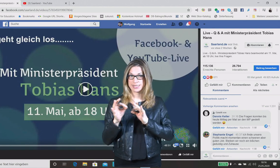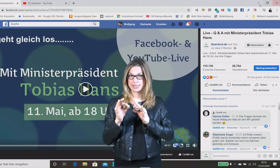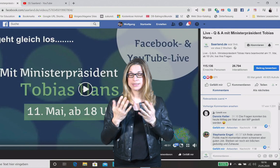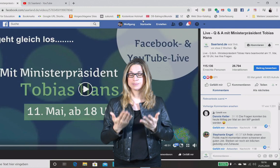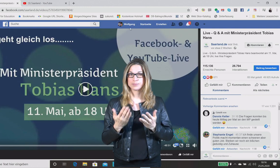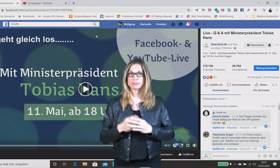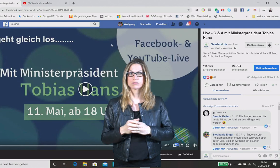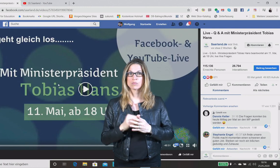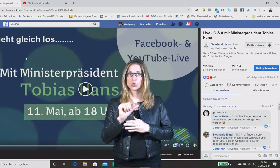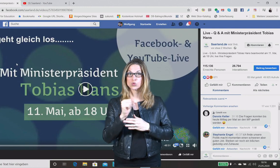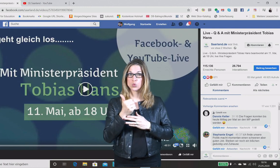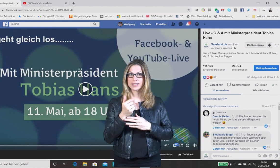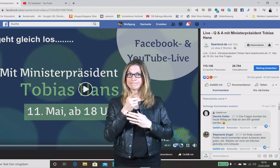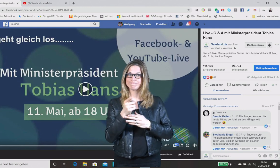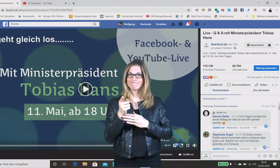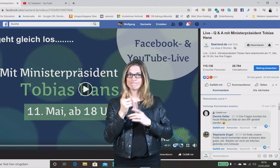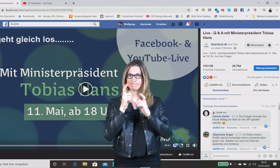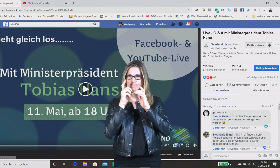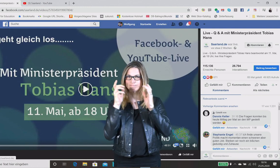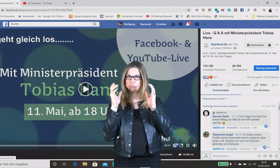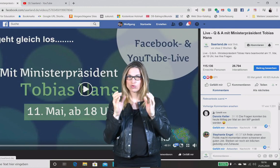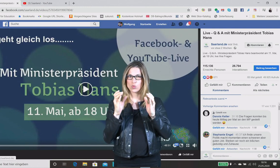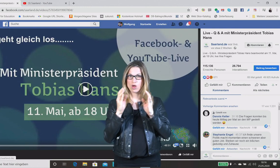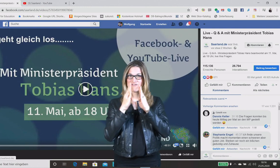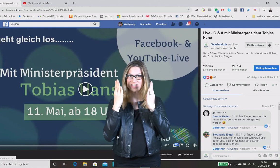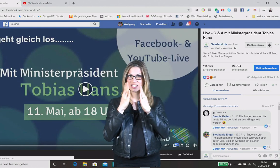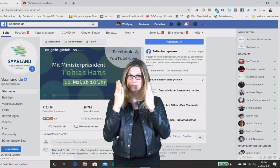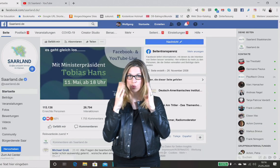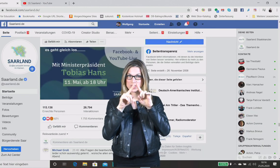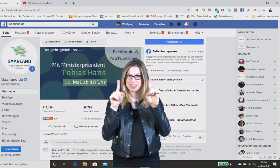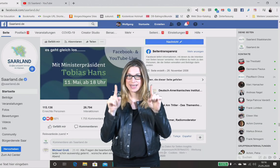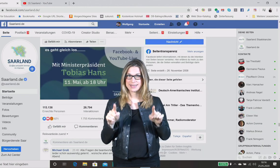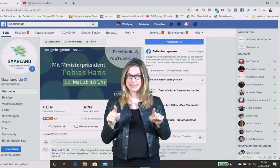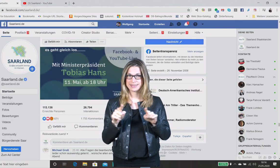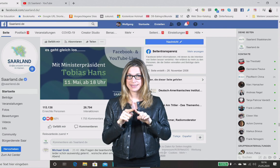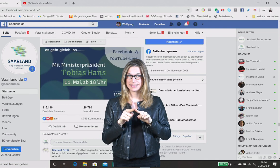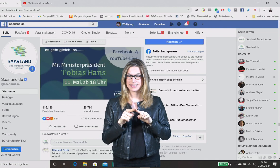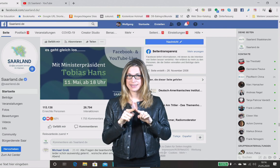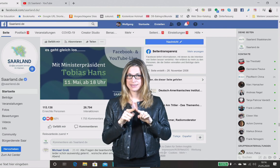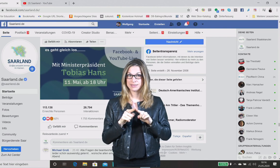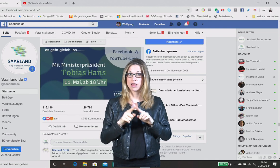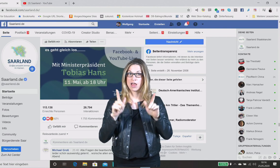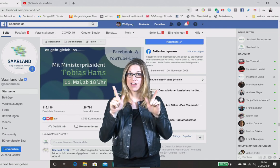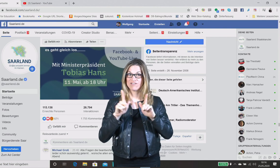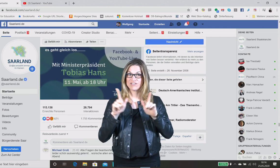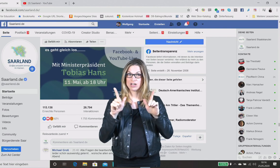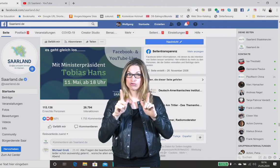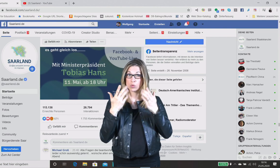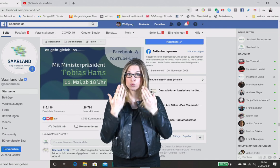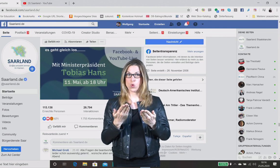schauen, werden Sie auf der Facebook-Seite die Veranstaltung so finden. Sie